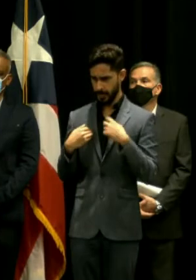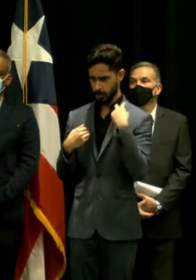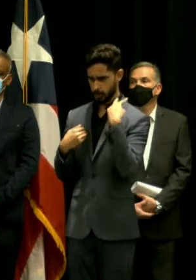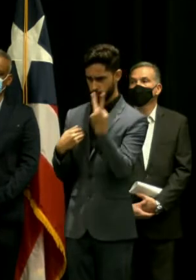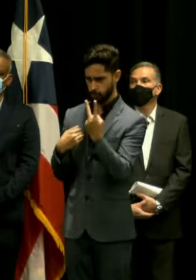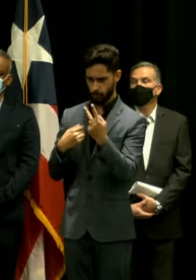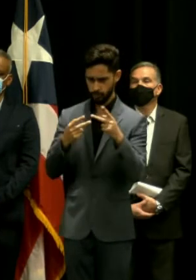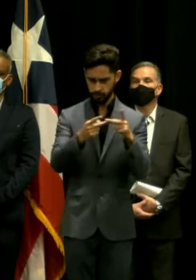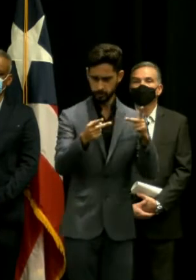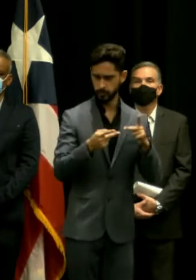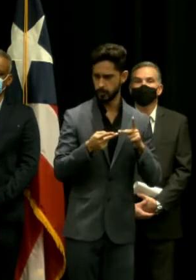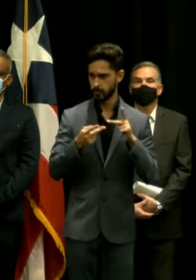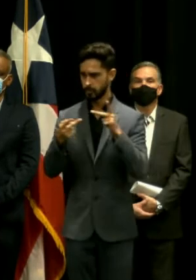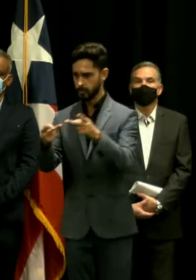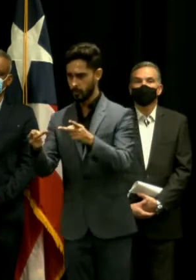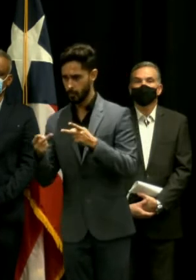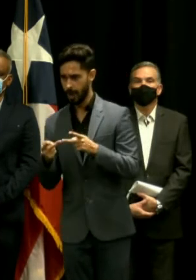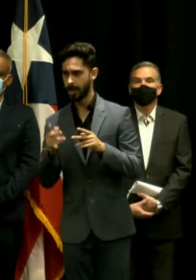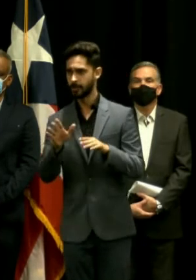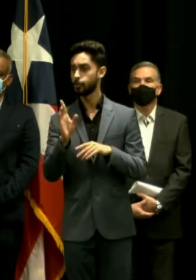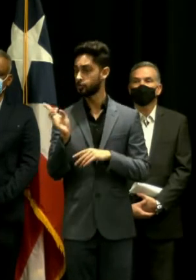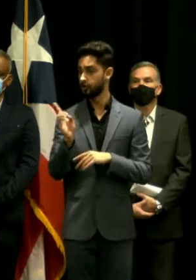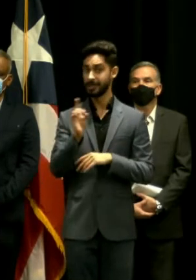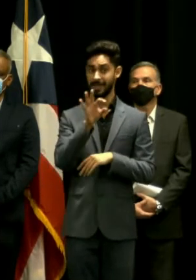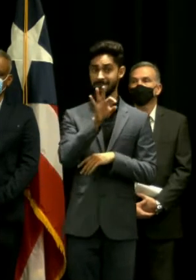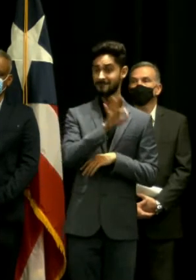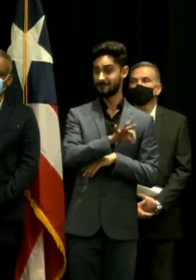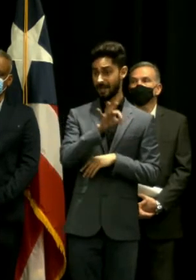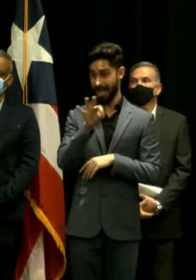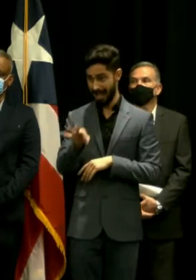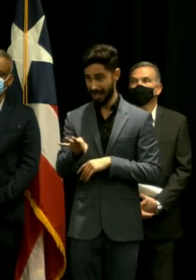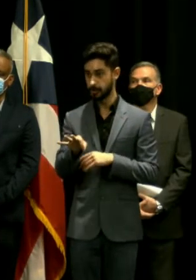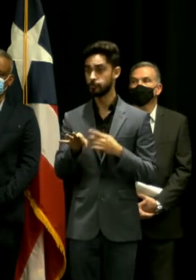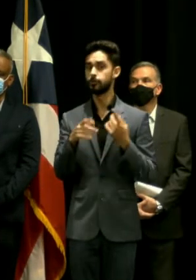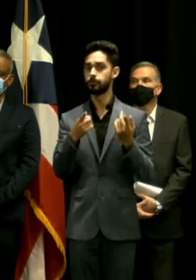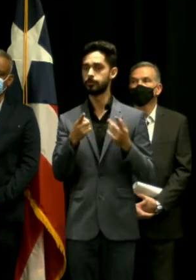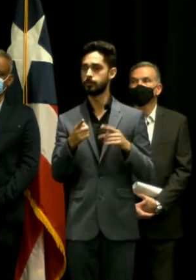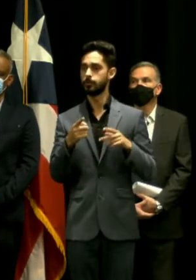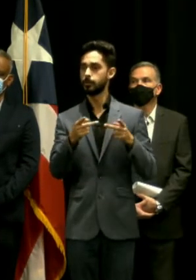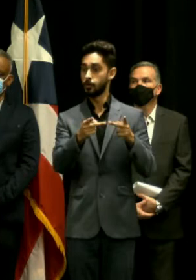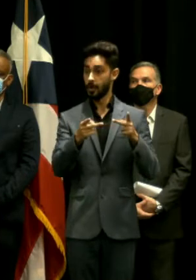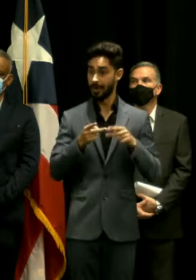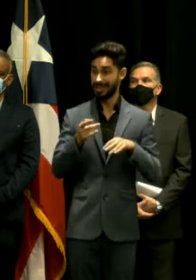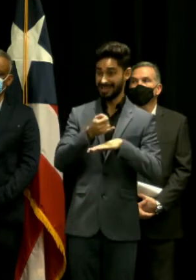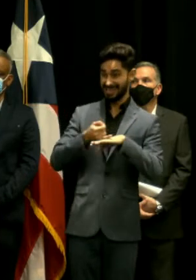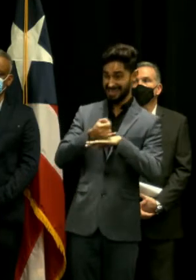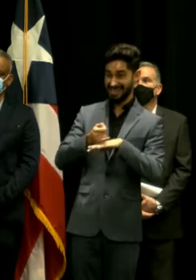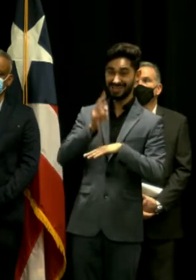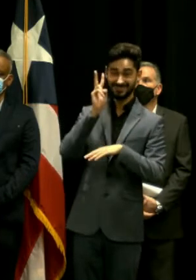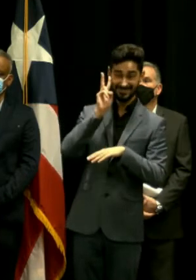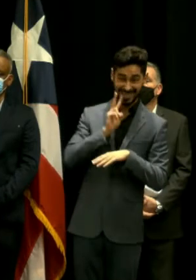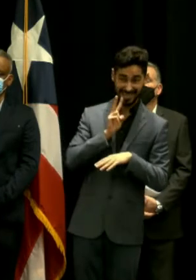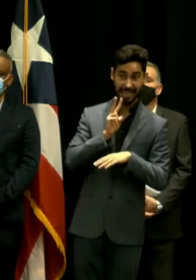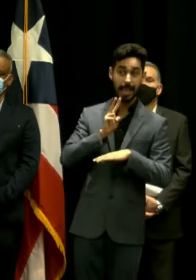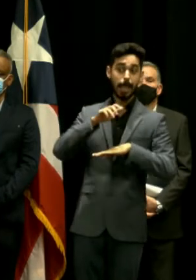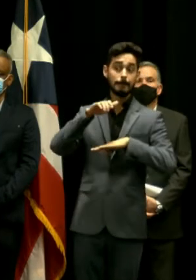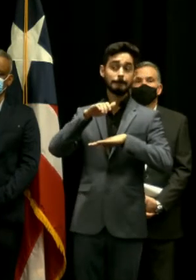hospitalarias en el municipio de Fajardo que están ofreciendo turismo médico para las islas Vírgenes británicas y americanas